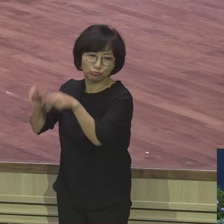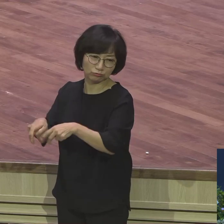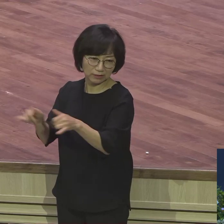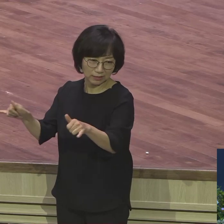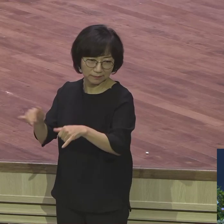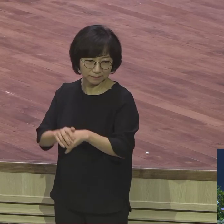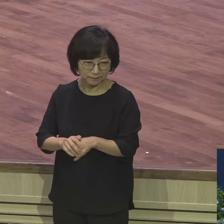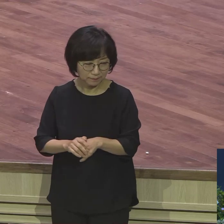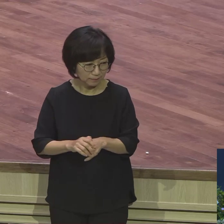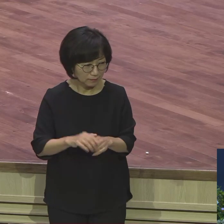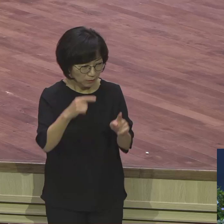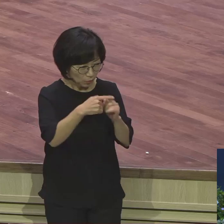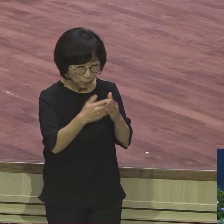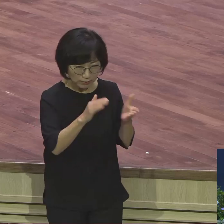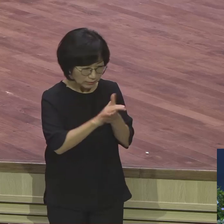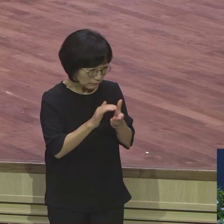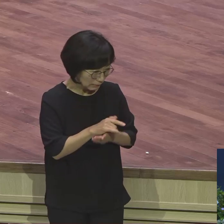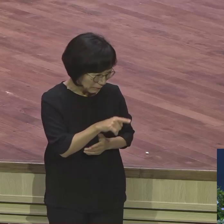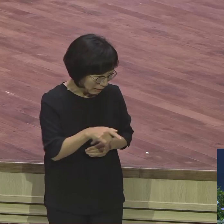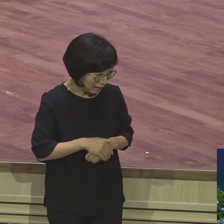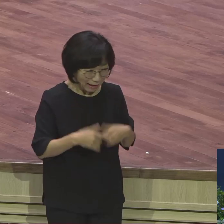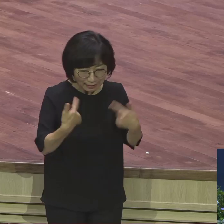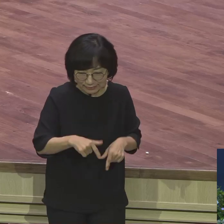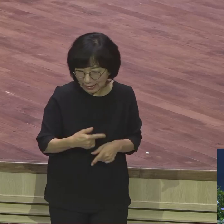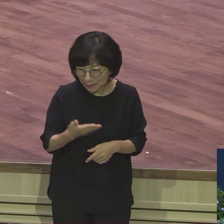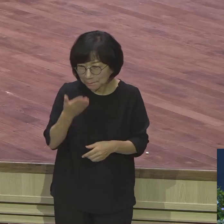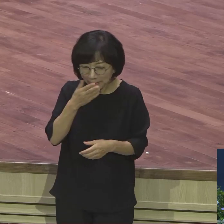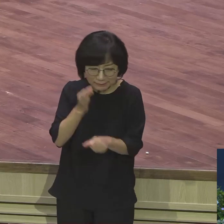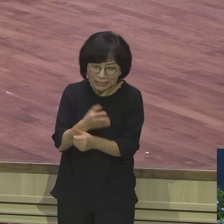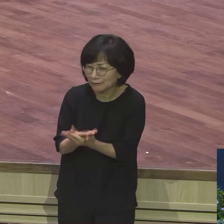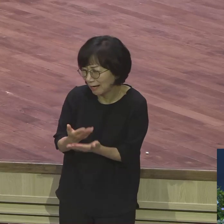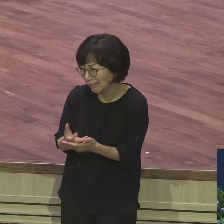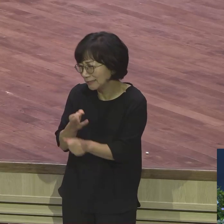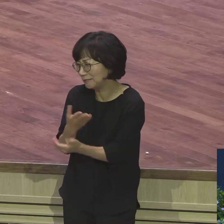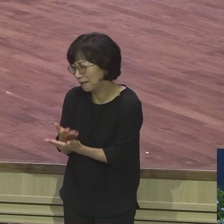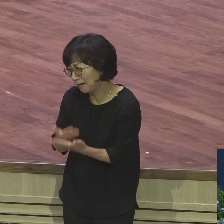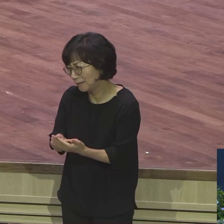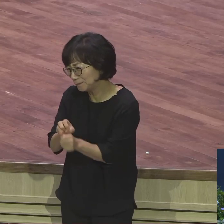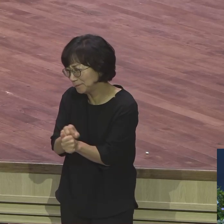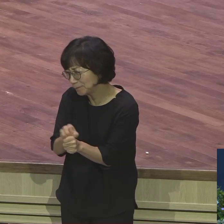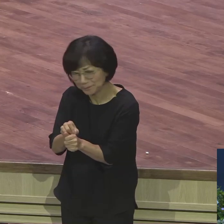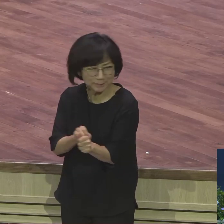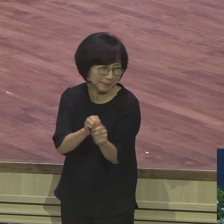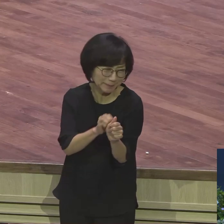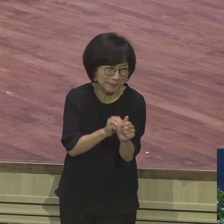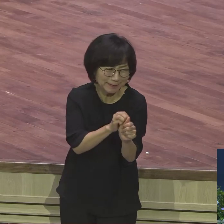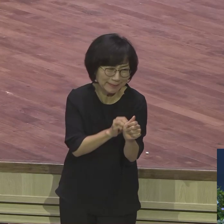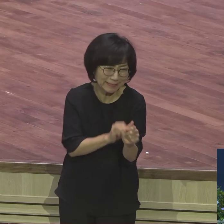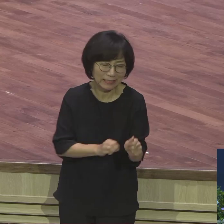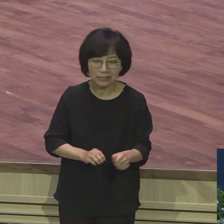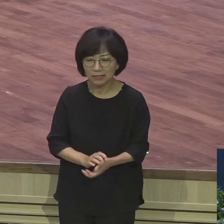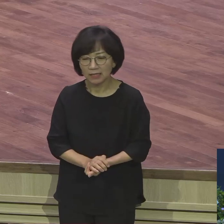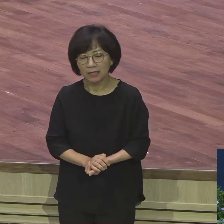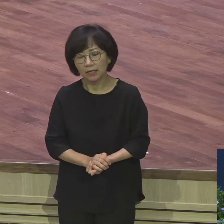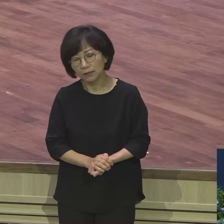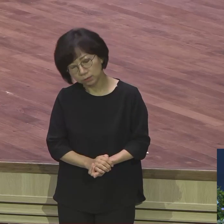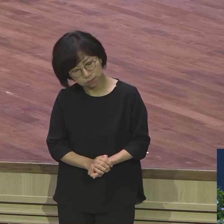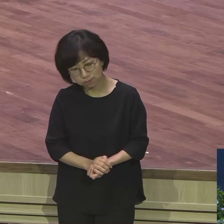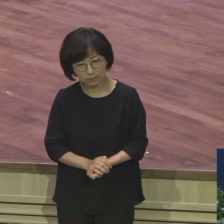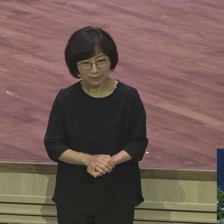어떻게 되는 판 열 분 더 얻어먹어 시원하지 아니 사람이 말이 세상에는 안 그랬거든 한 번 사면 한 번